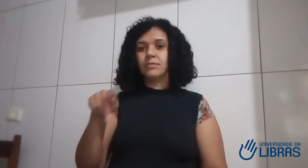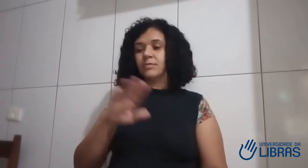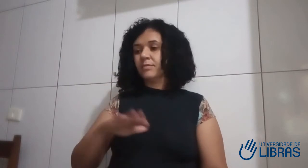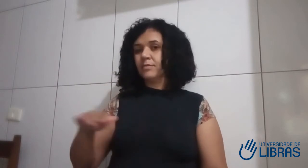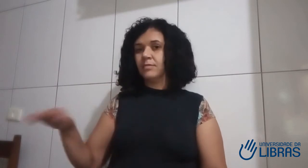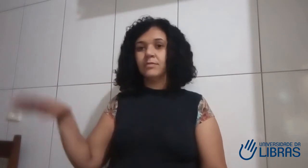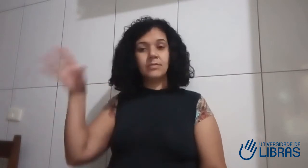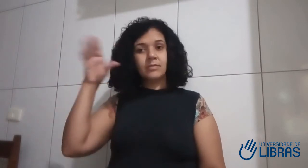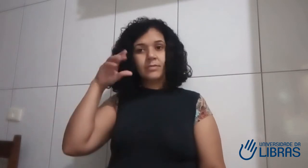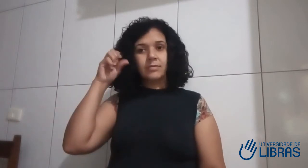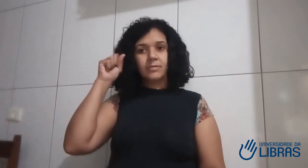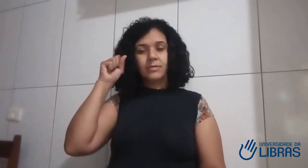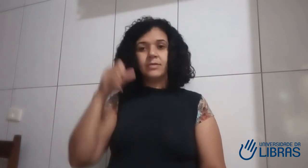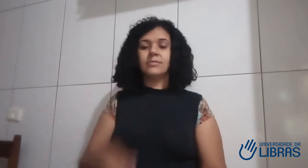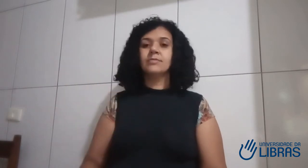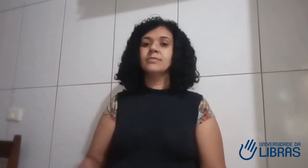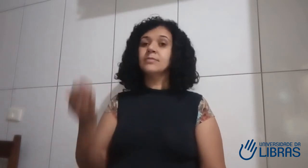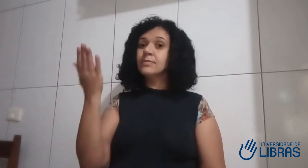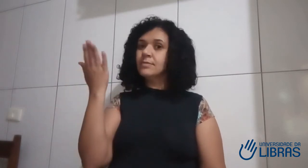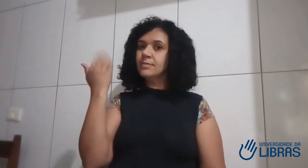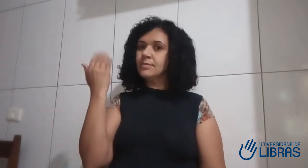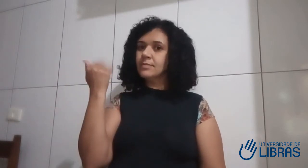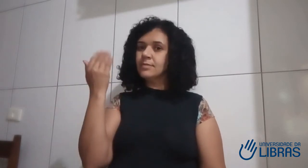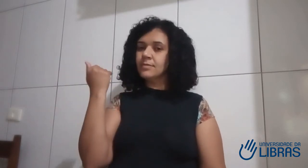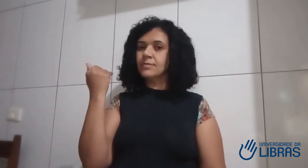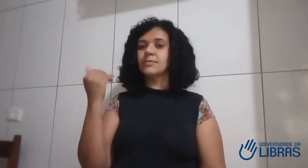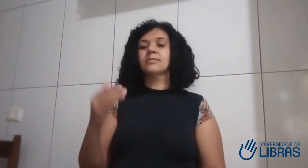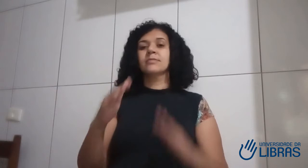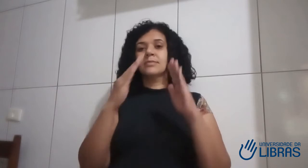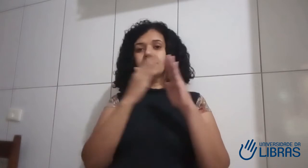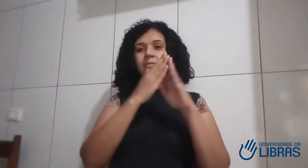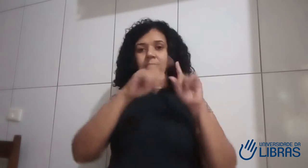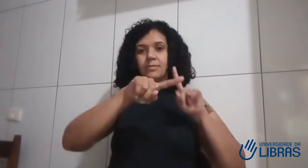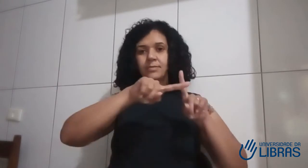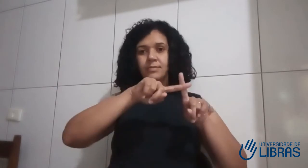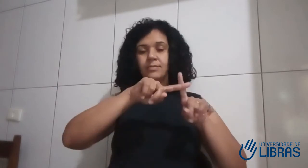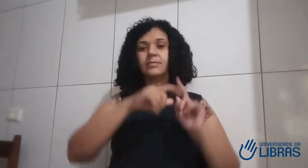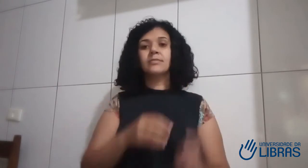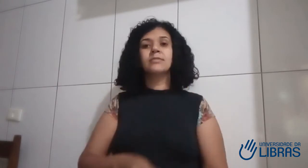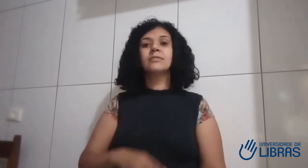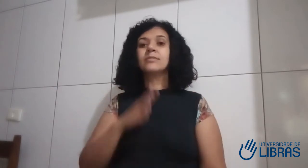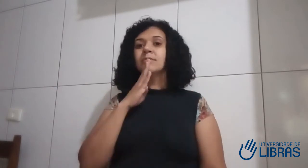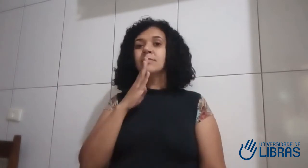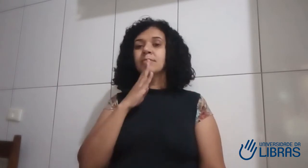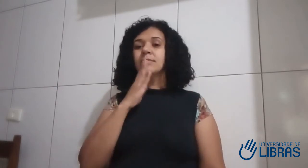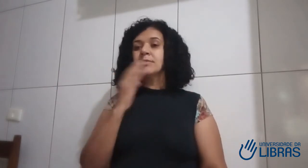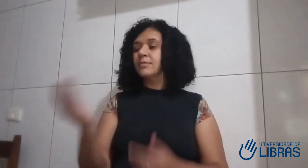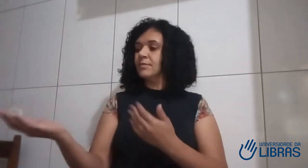trabalho como professora na educação infantil. E a primeira vez que eu tive contato com um surdo foi na